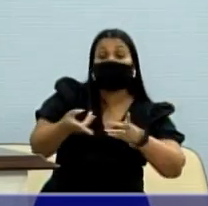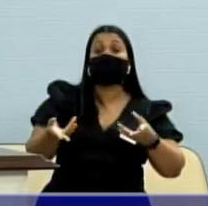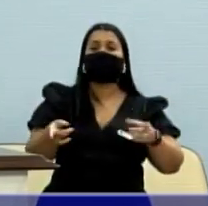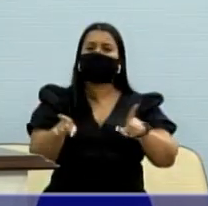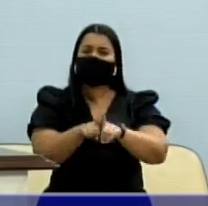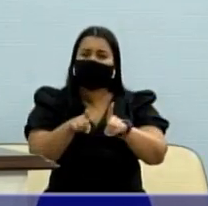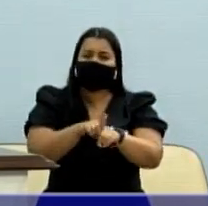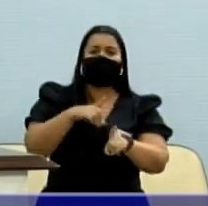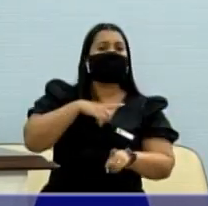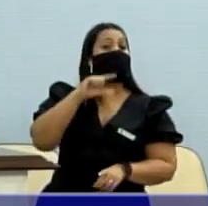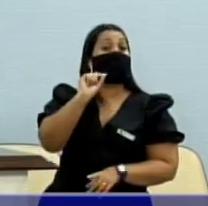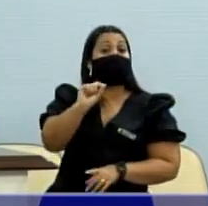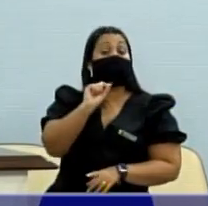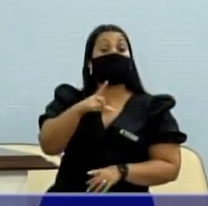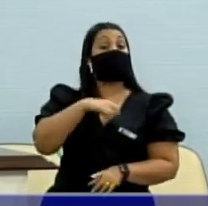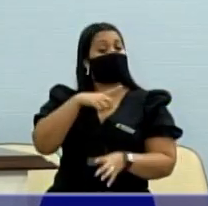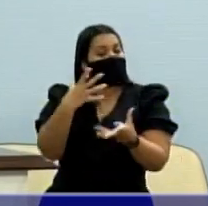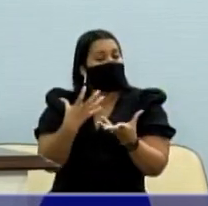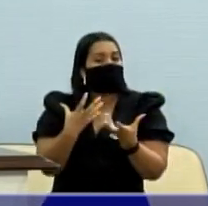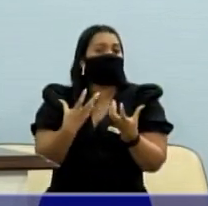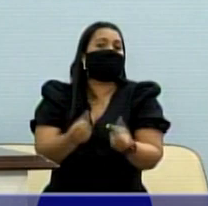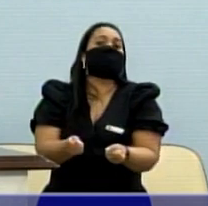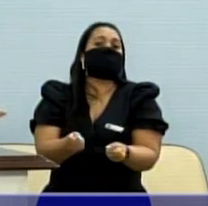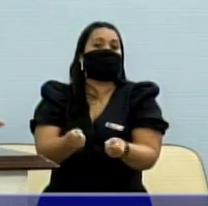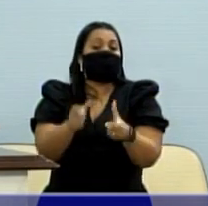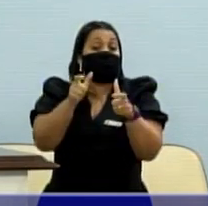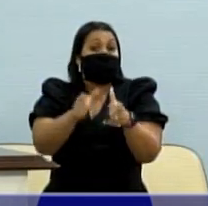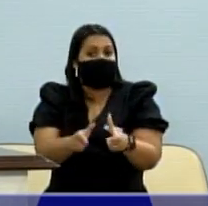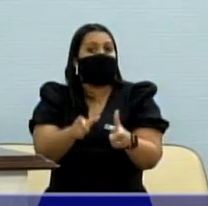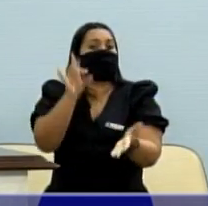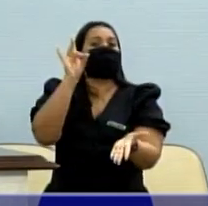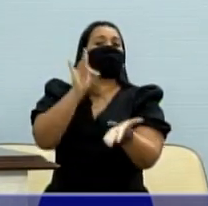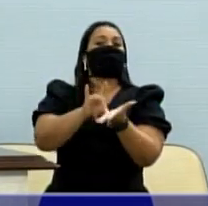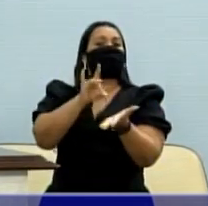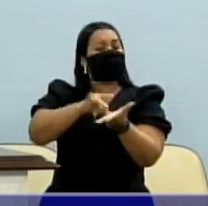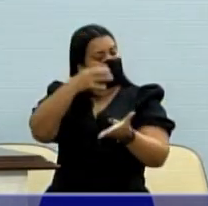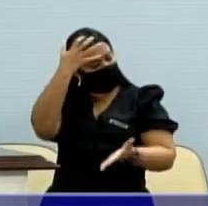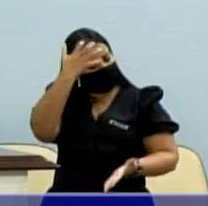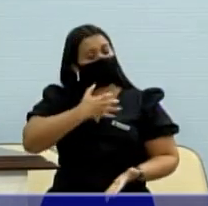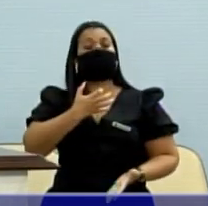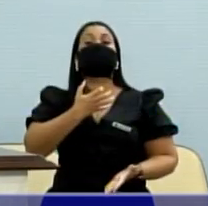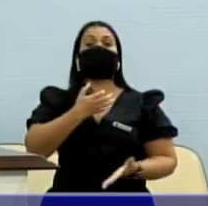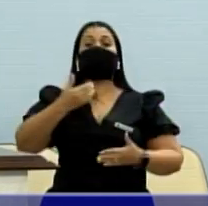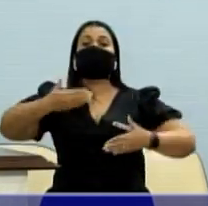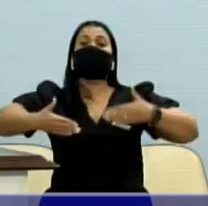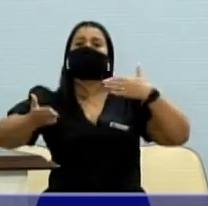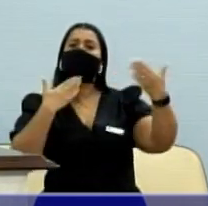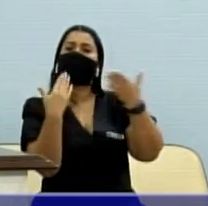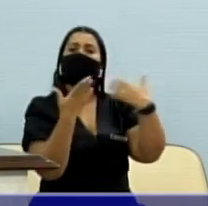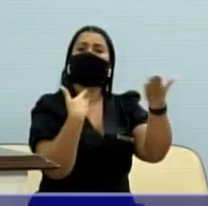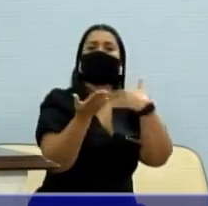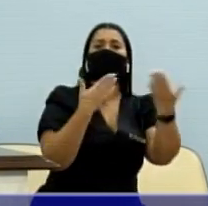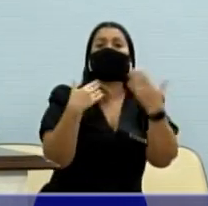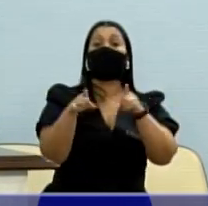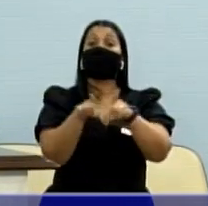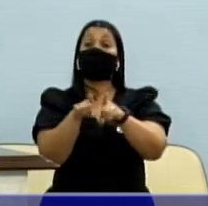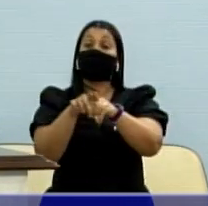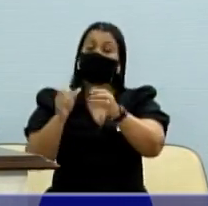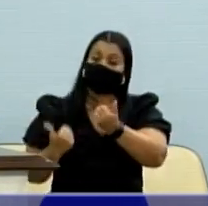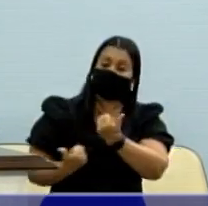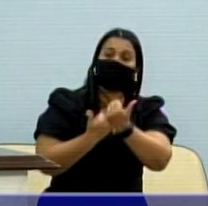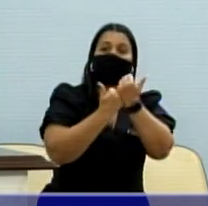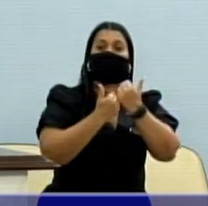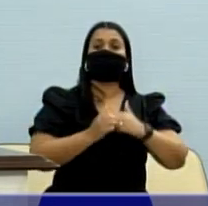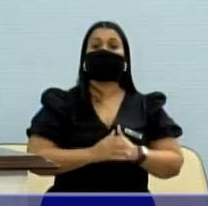um acolhimento, encontra um espaço verdadeiro e franco de debate, de apoio.